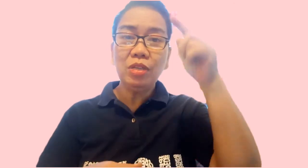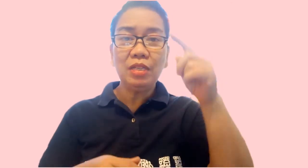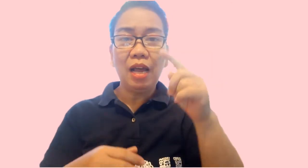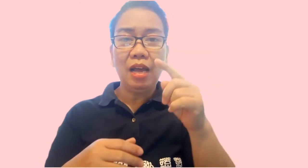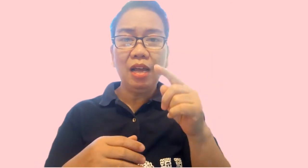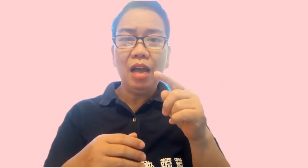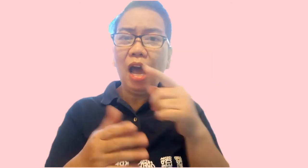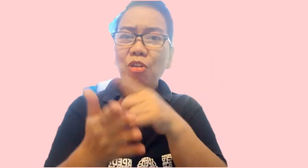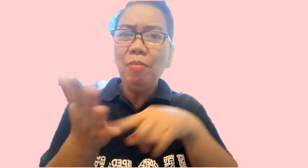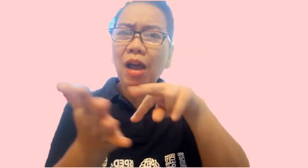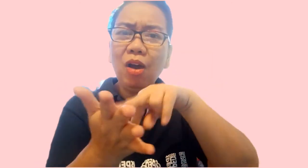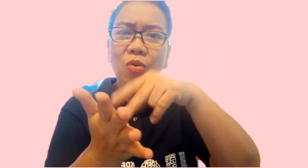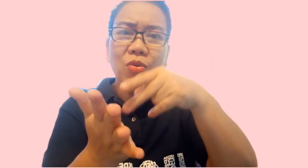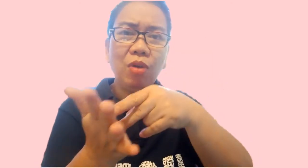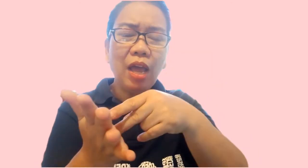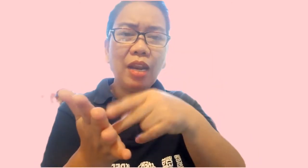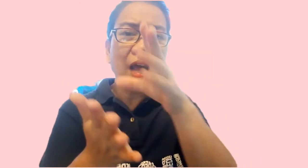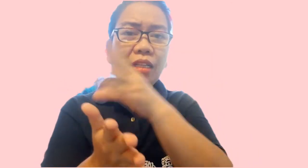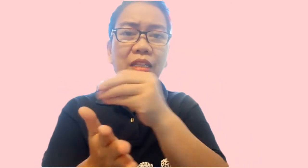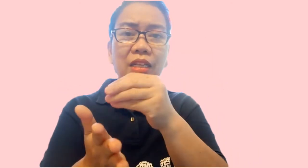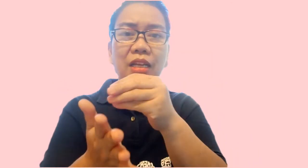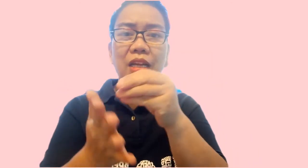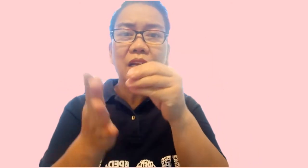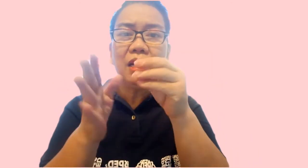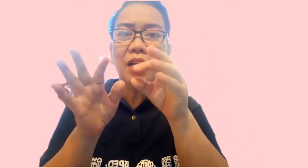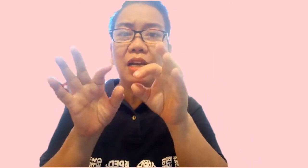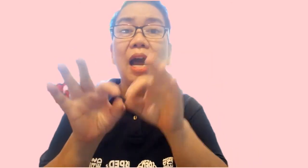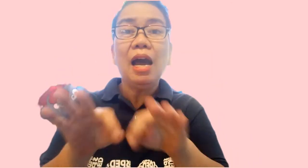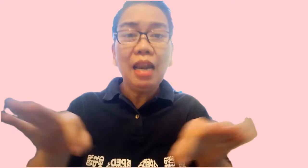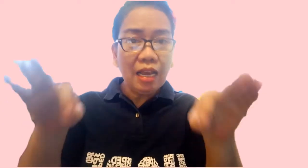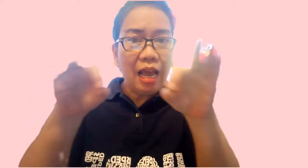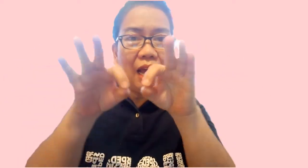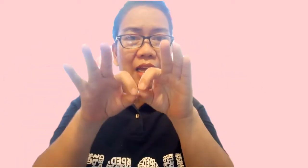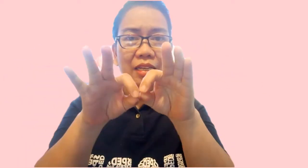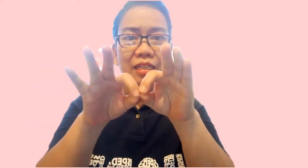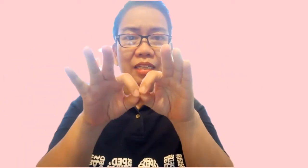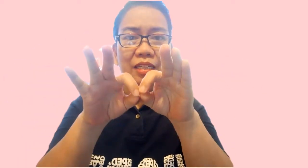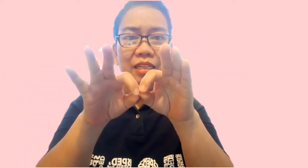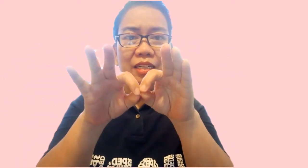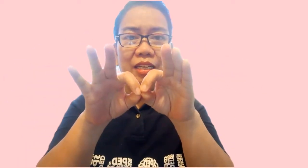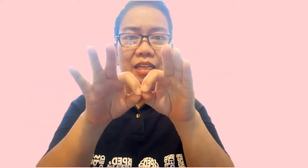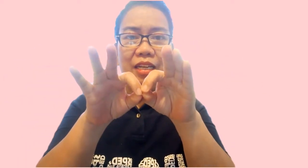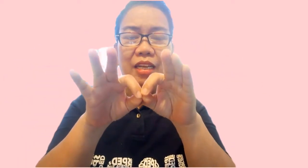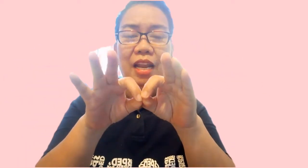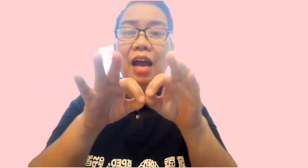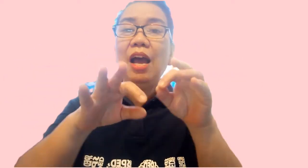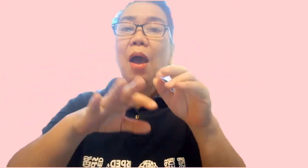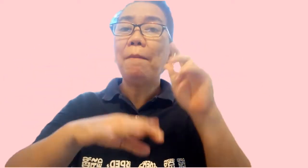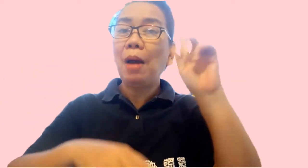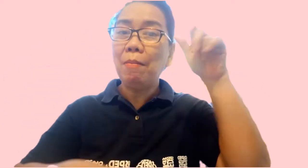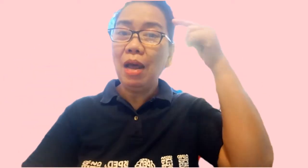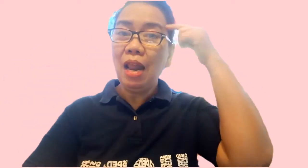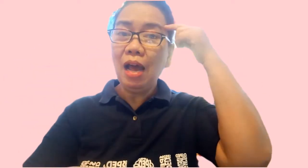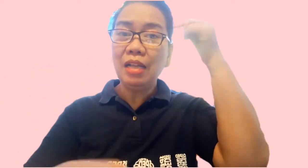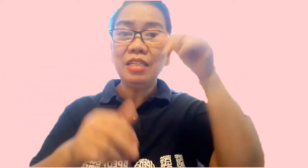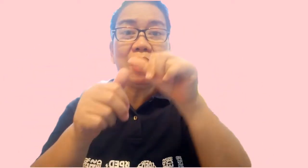sa ano bang kahulugan at kahalagahan ng pamahalaan sa